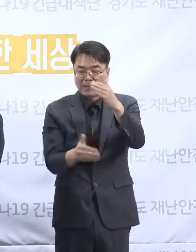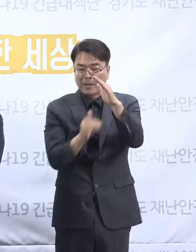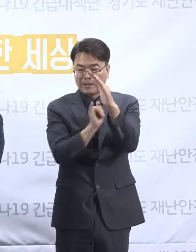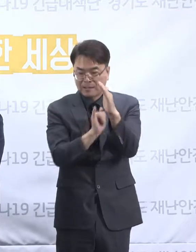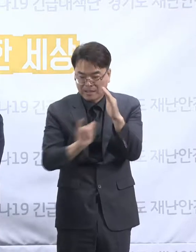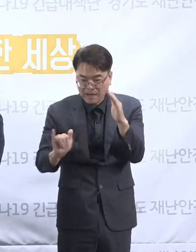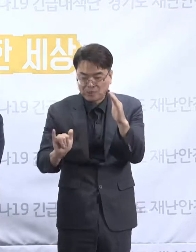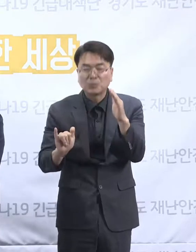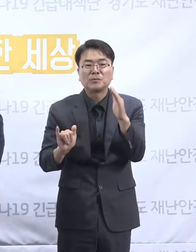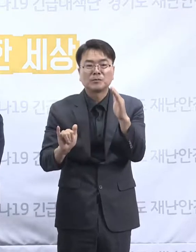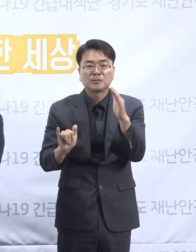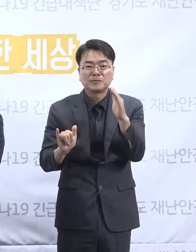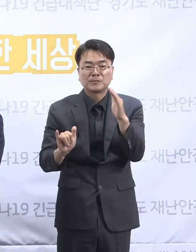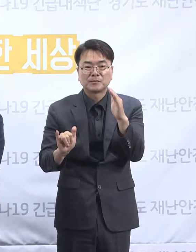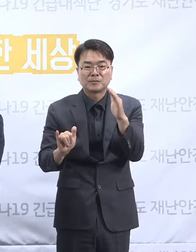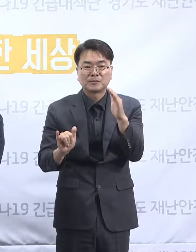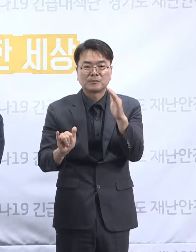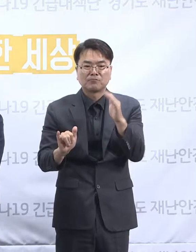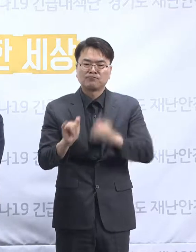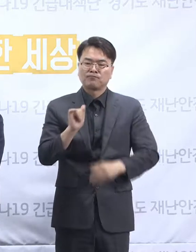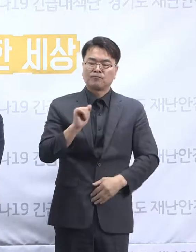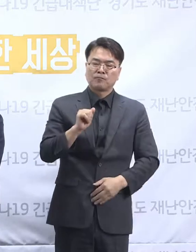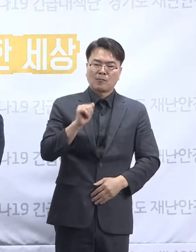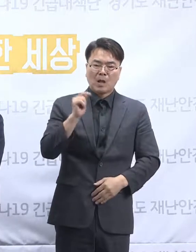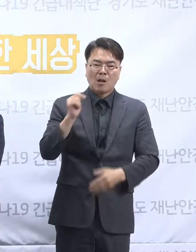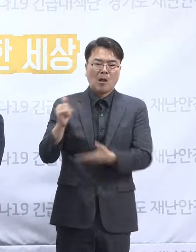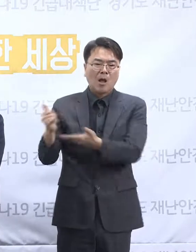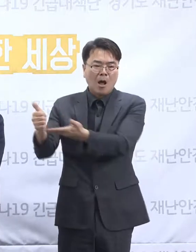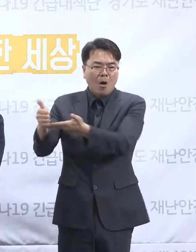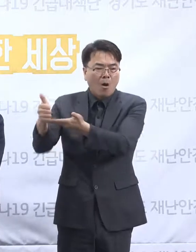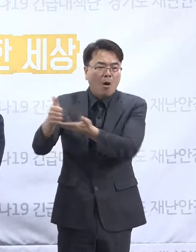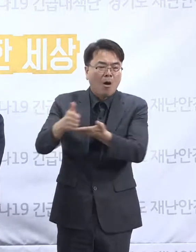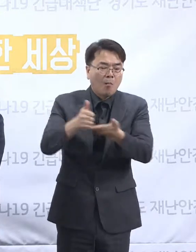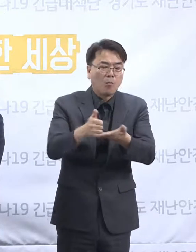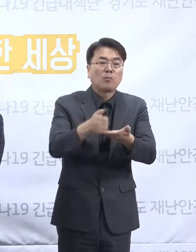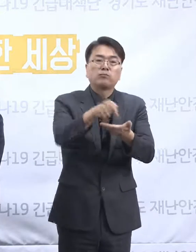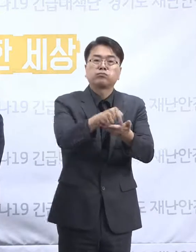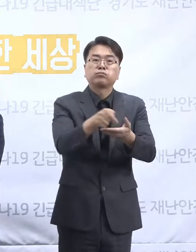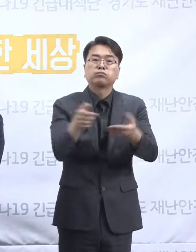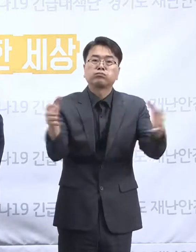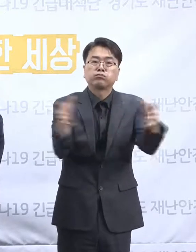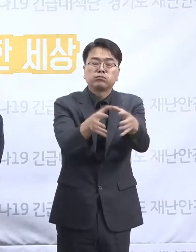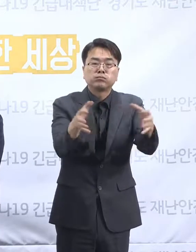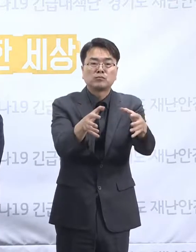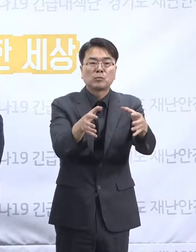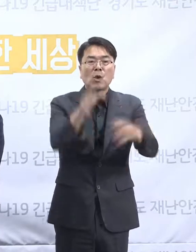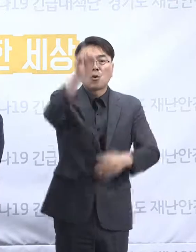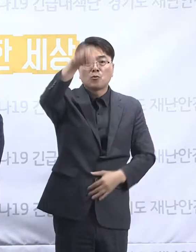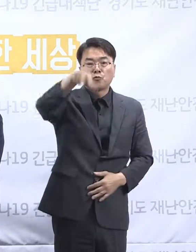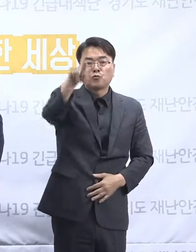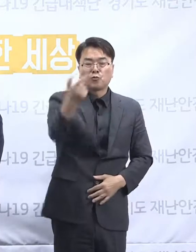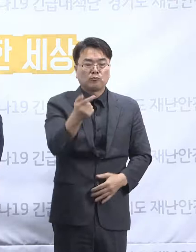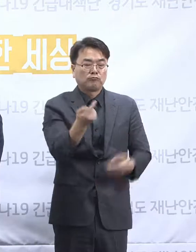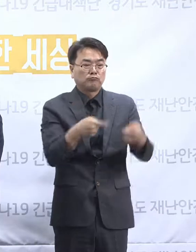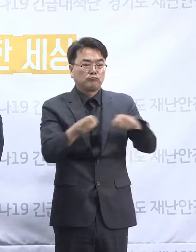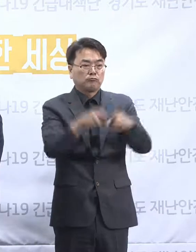그걸로 모셔온 게 아닌가 하는 그런 생각을 좀 하고 있는데요. 거기에 그 유족들이 오셔가지고